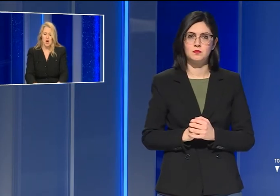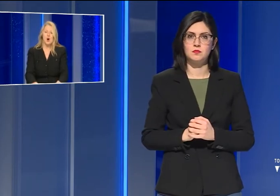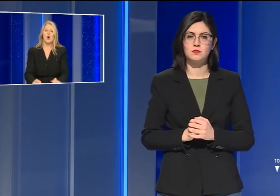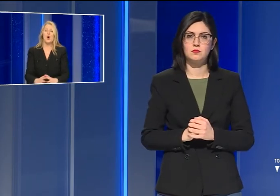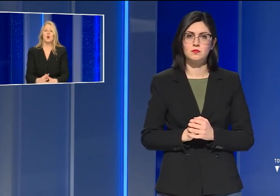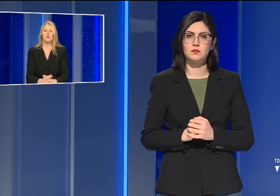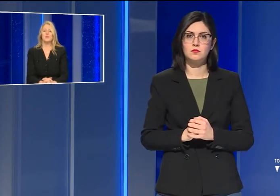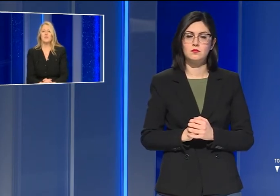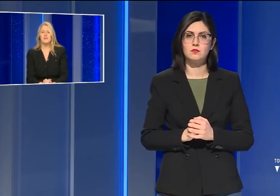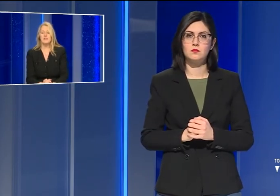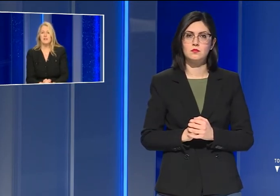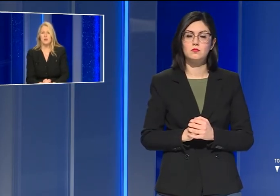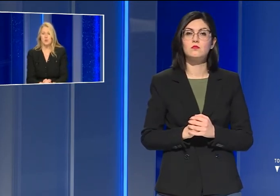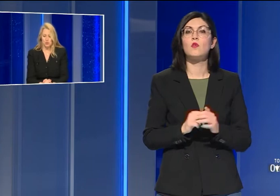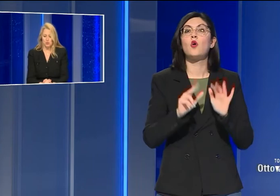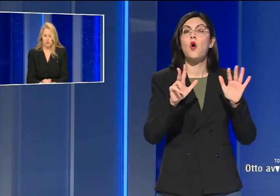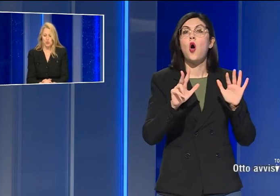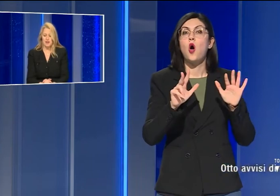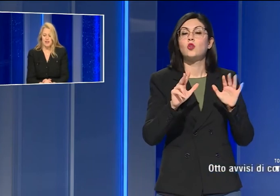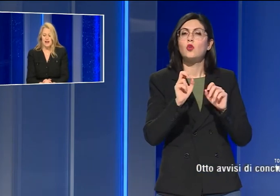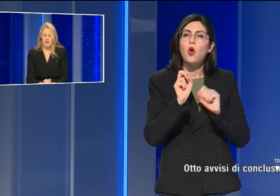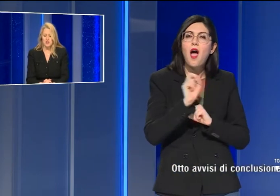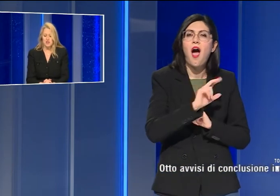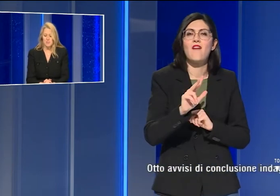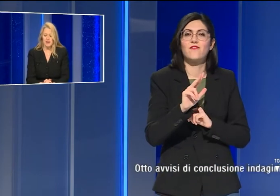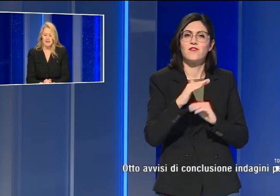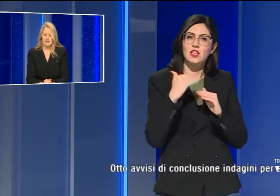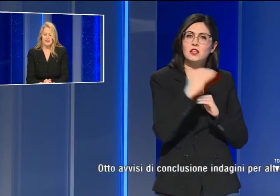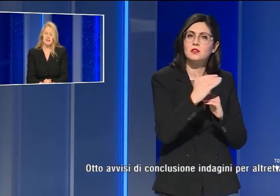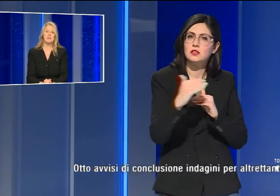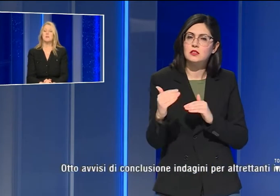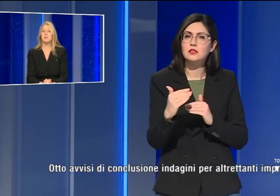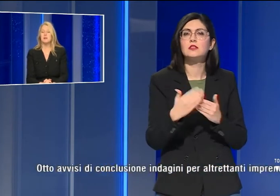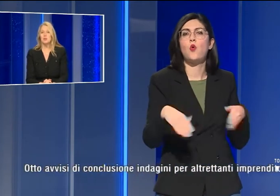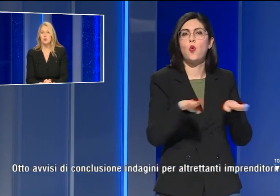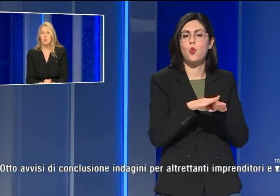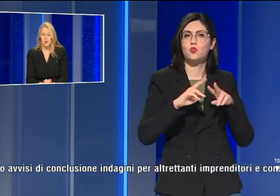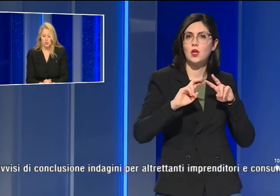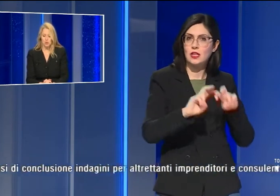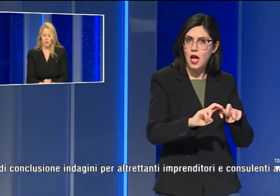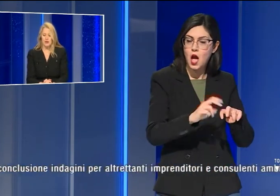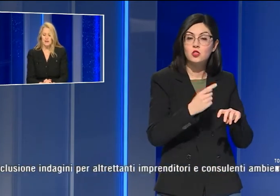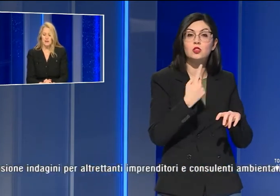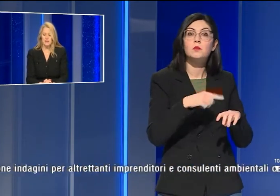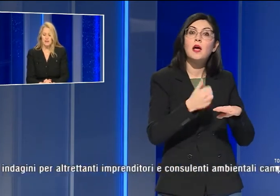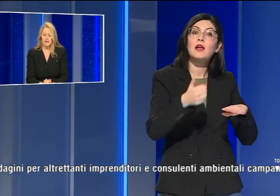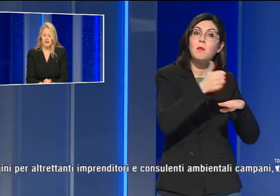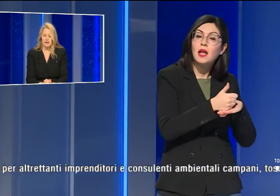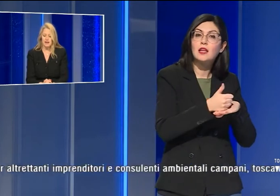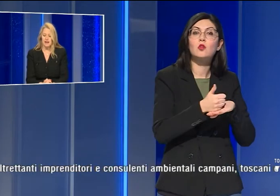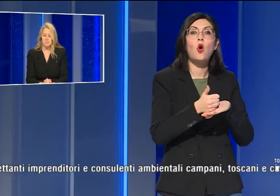8 avvisi di conclusione e indagini per altrettanti imprenditori e consulenti